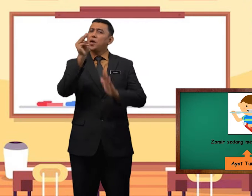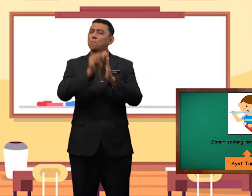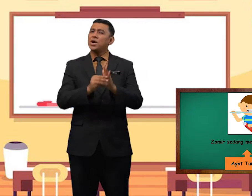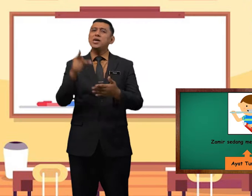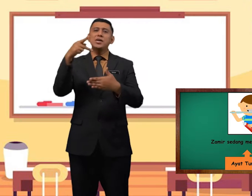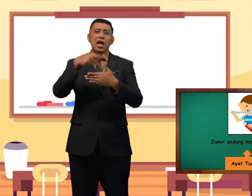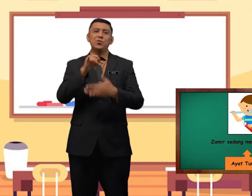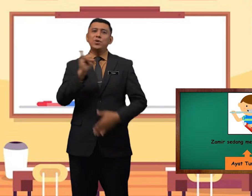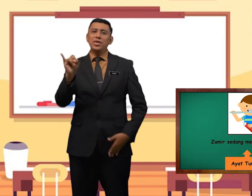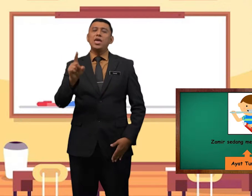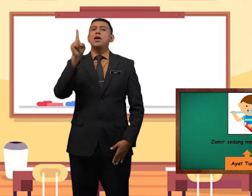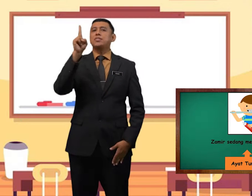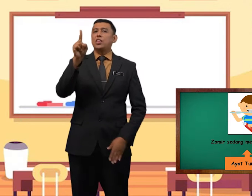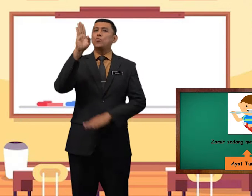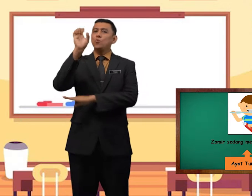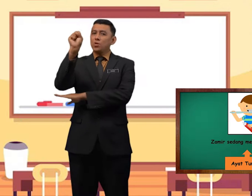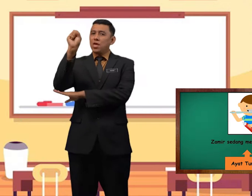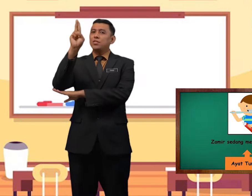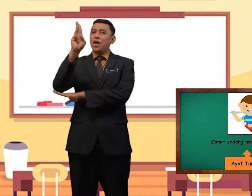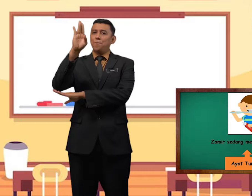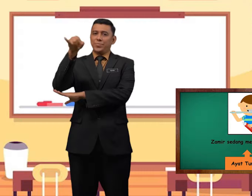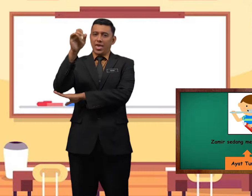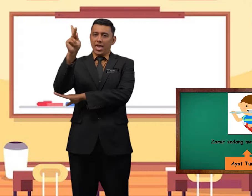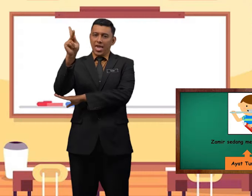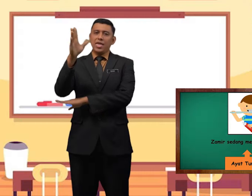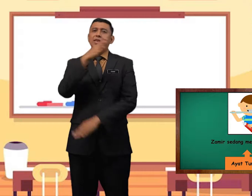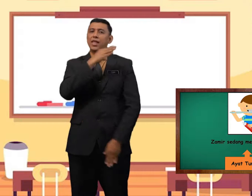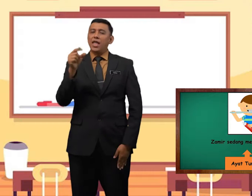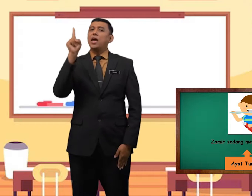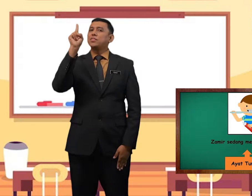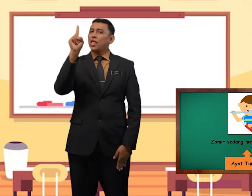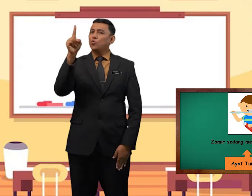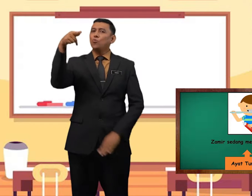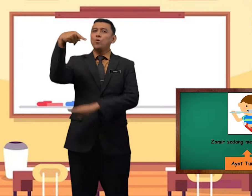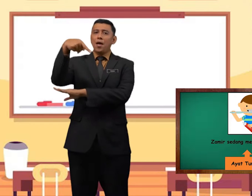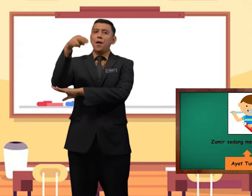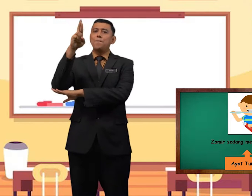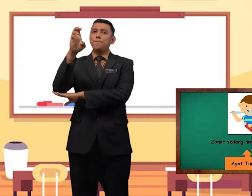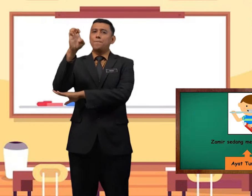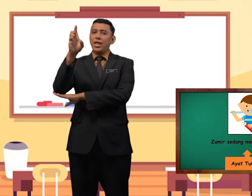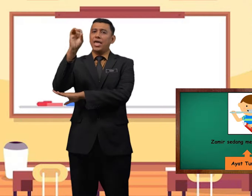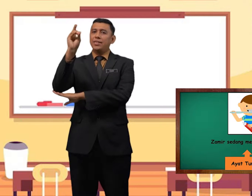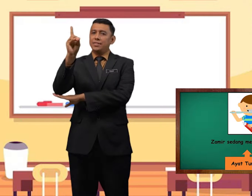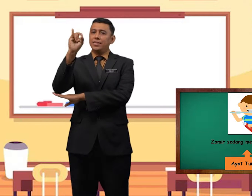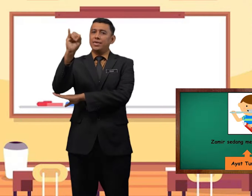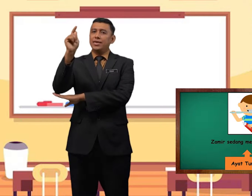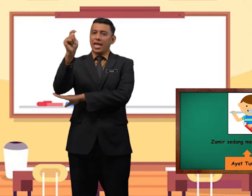mengandungi satu subjek dan satu predikat